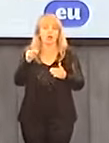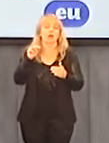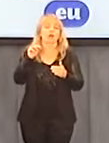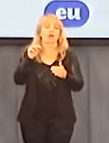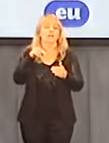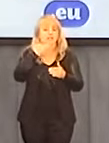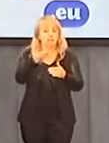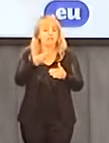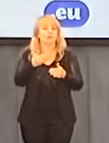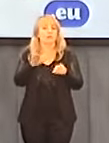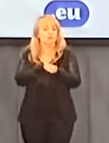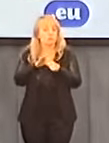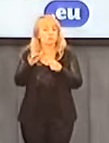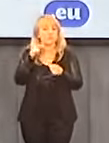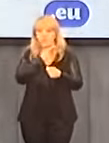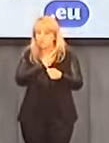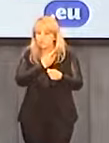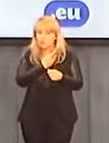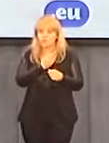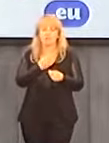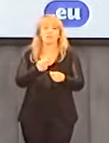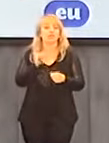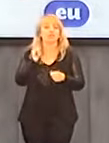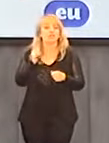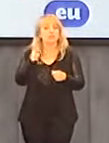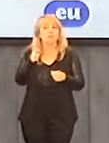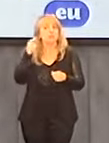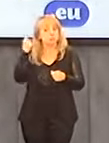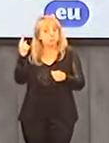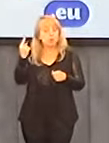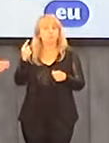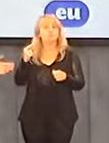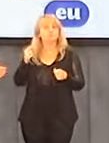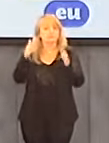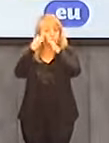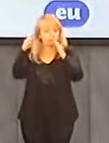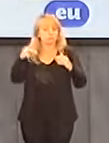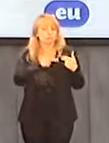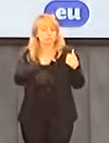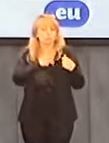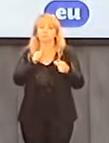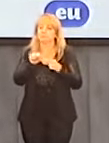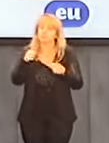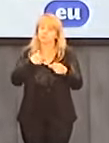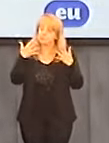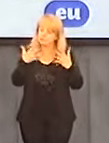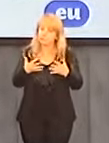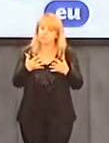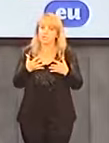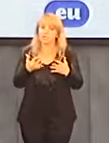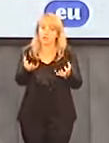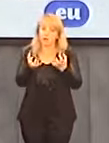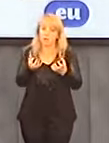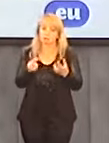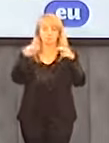apel do hierarchów, żeby wzięli to pod uwagę. My tutaj z Romanem deklarujemy chęć wstąpienia